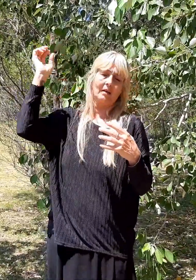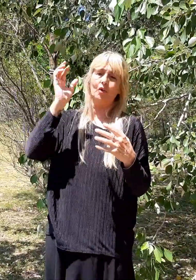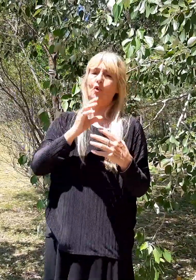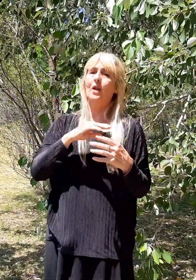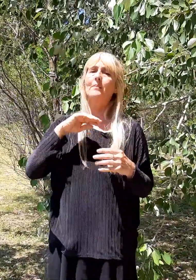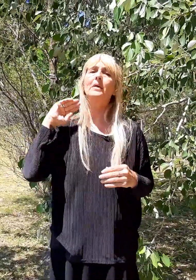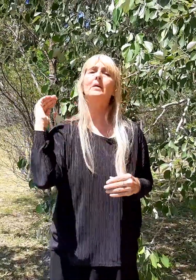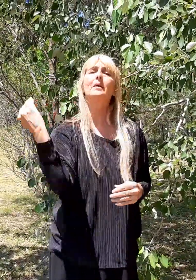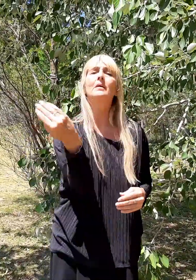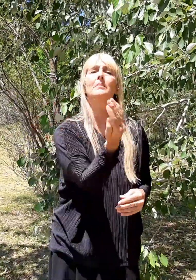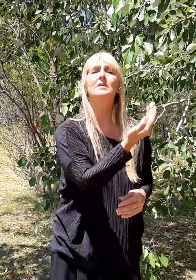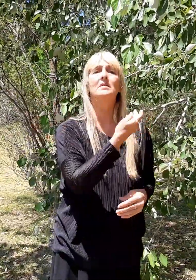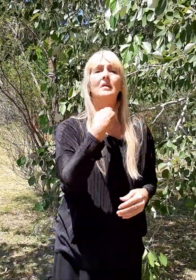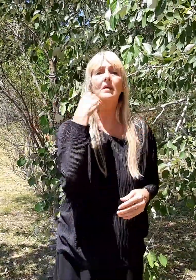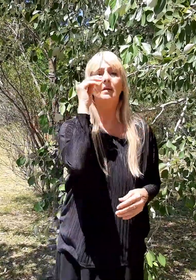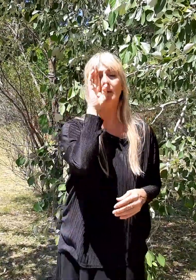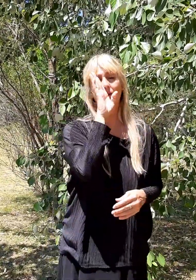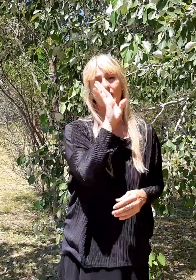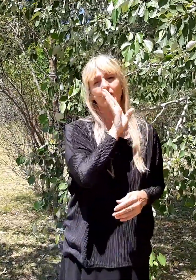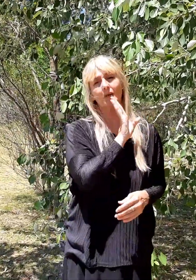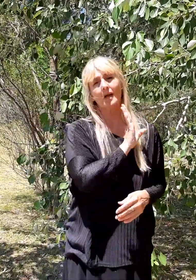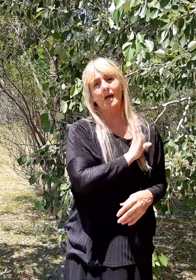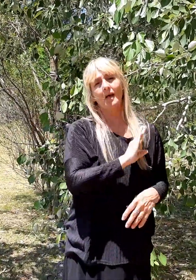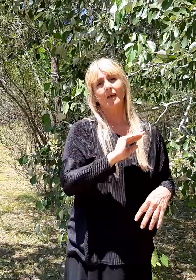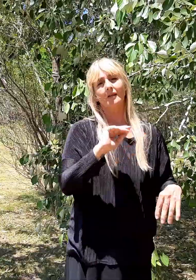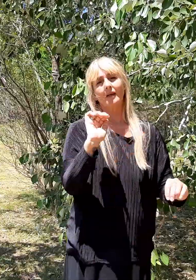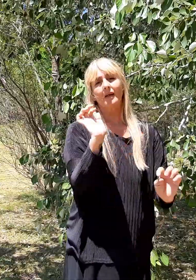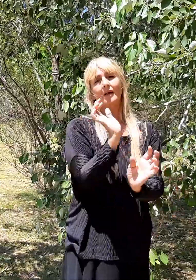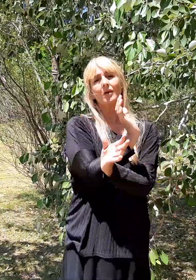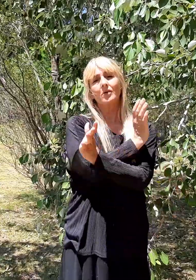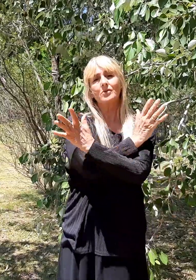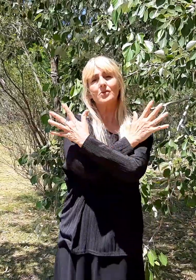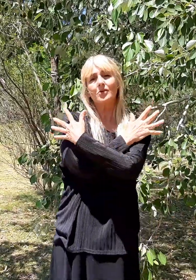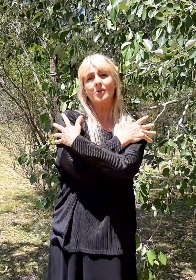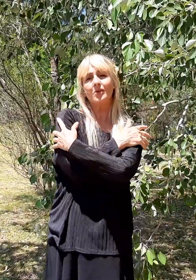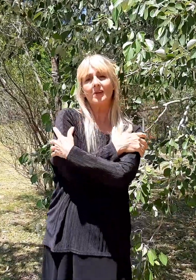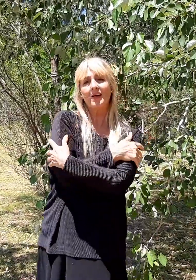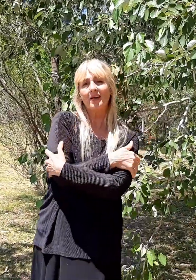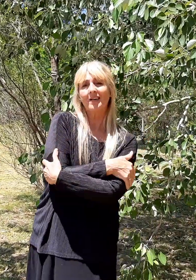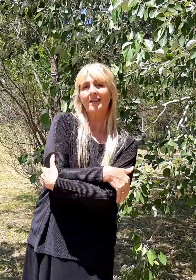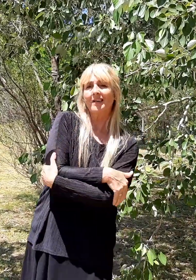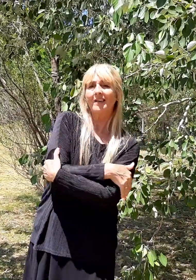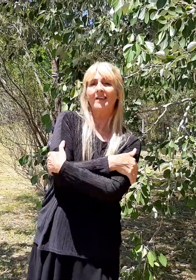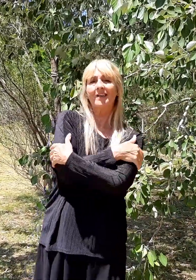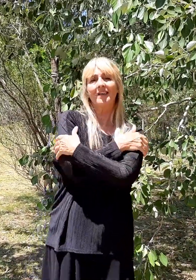Toda mi misericordia y te consolaré